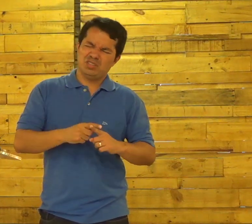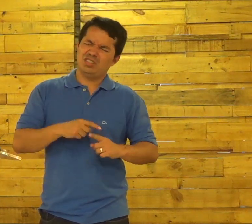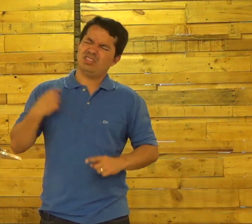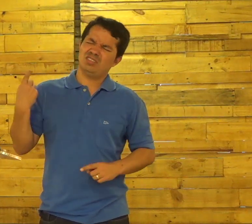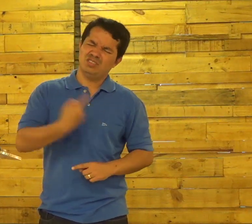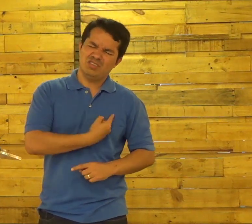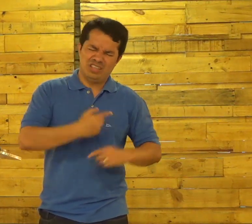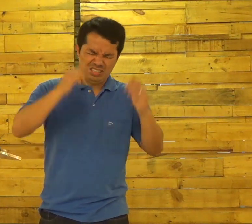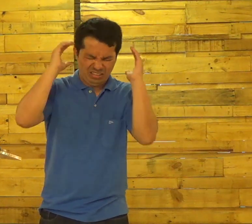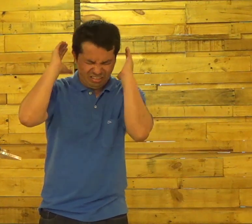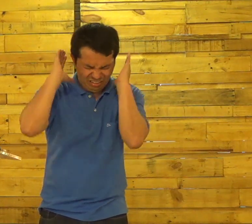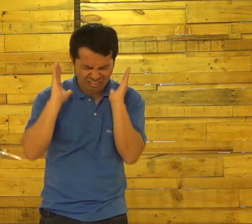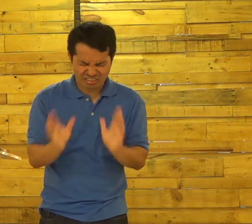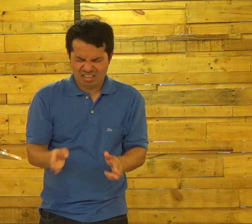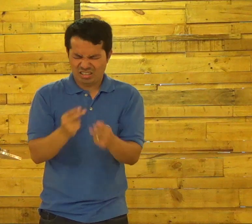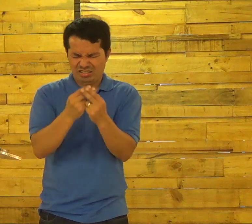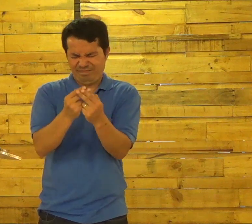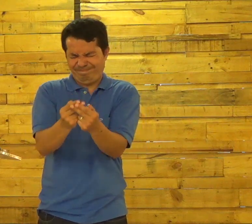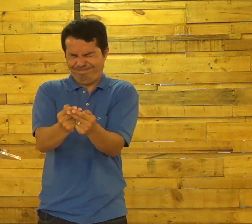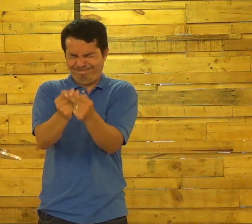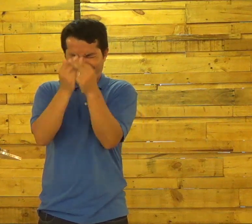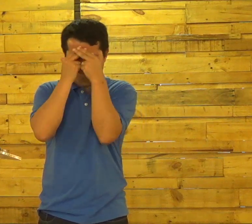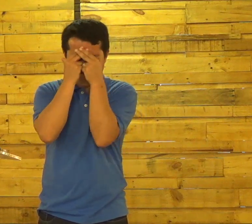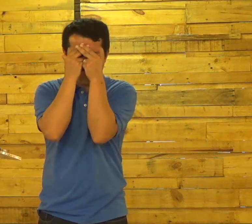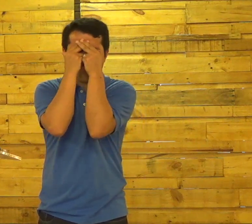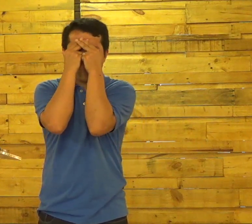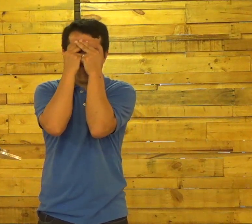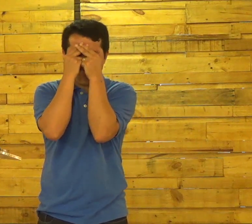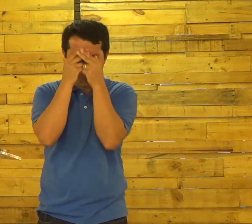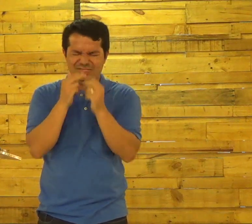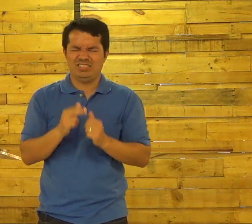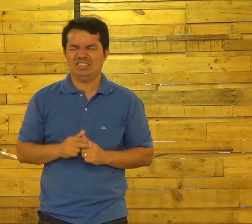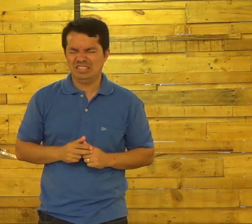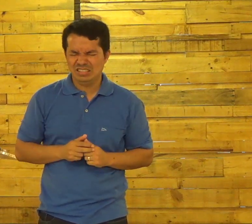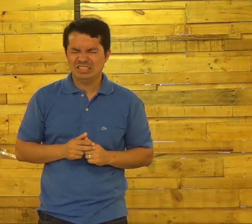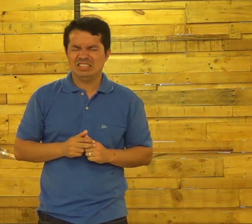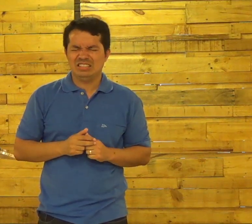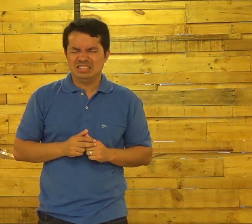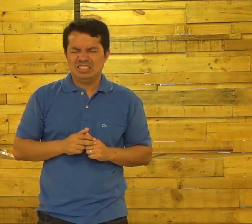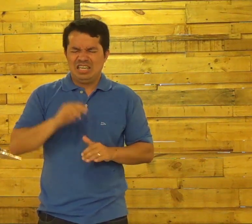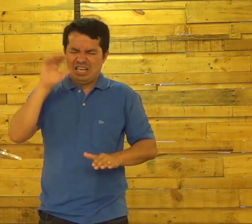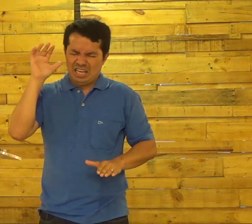vidas Porque nós Somos cheios De traumas